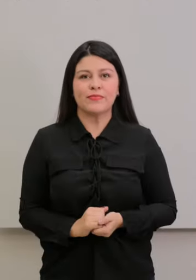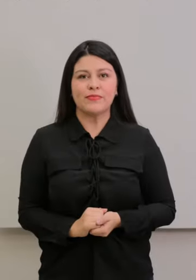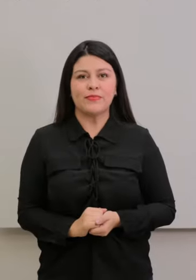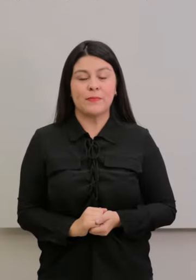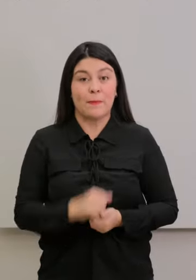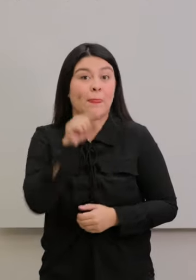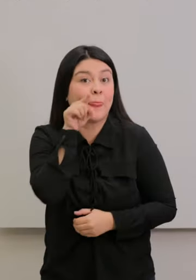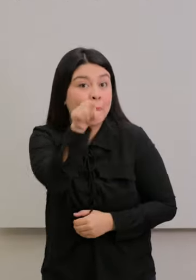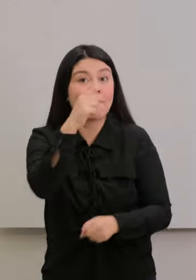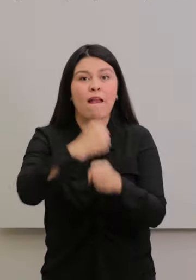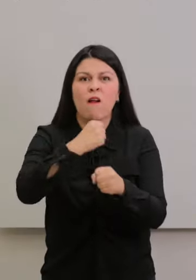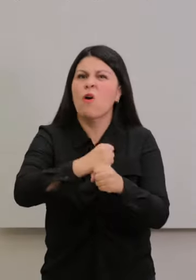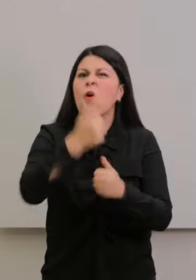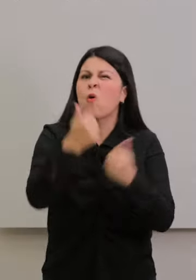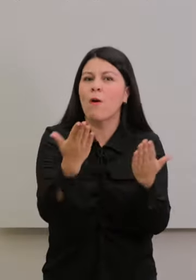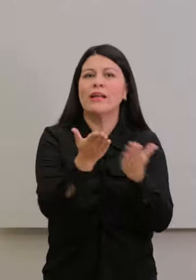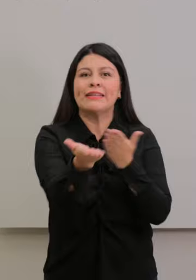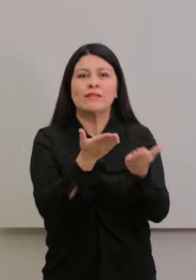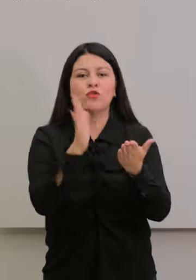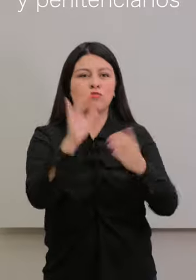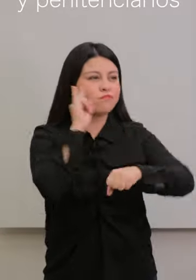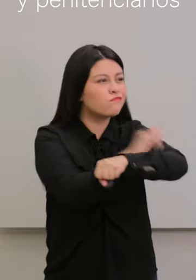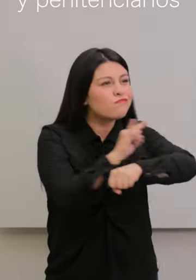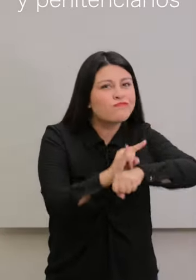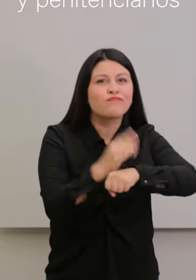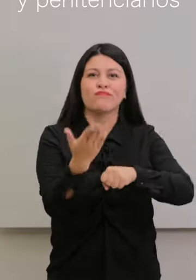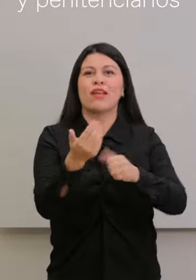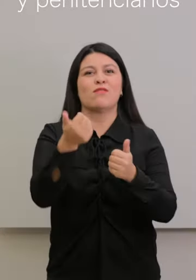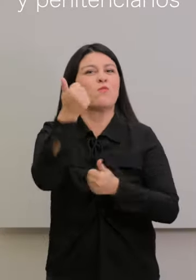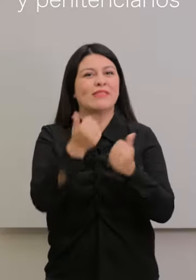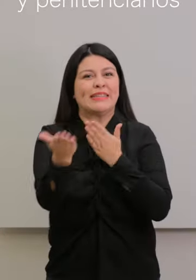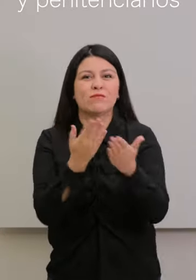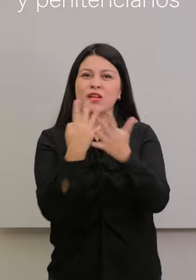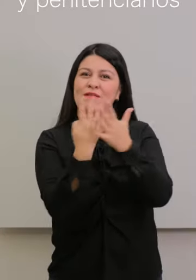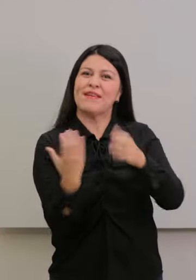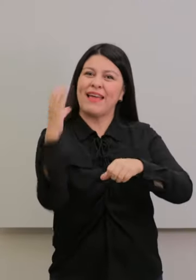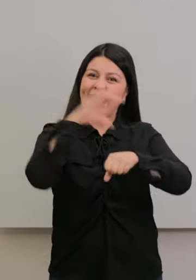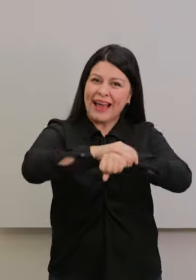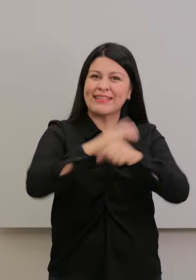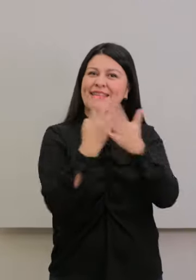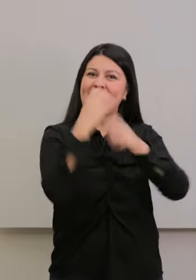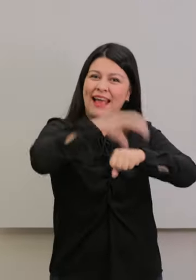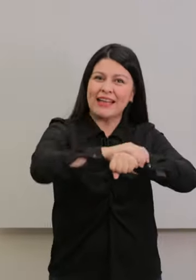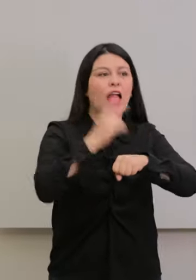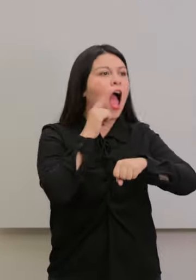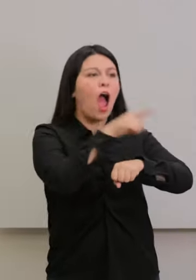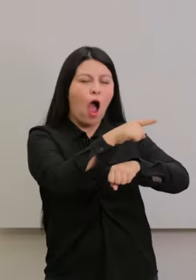servicios de vigilancia y seguridad privada, servicios carcelarios y penitenciarios, o en empresas de limpieza y aseo